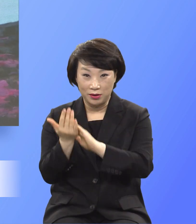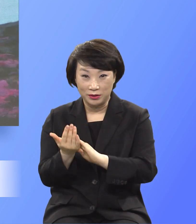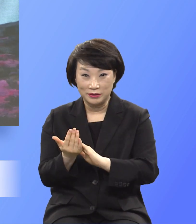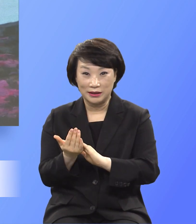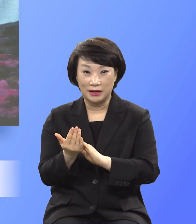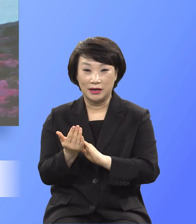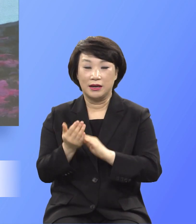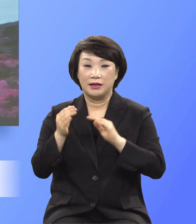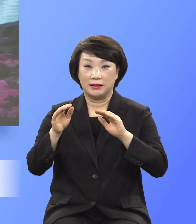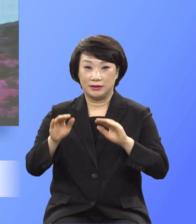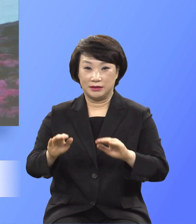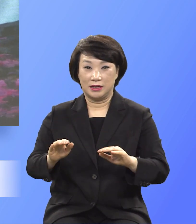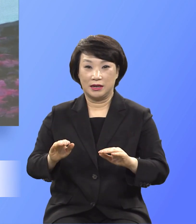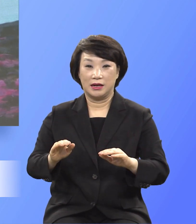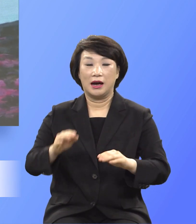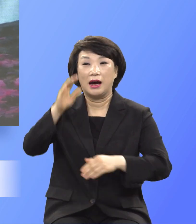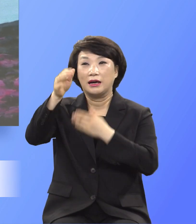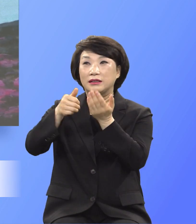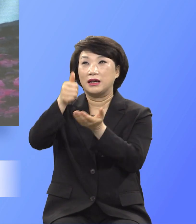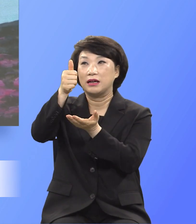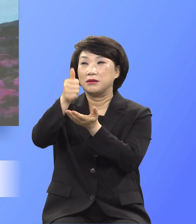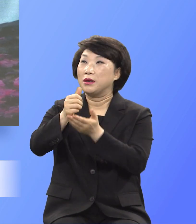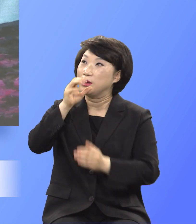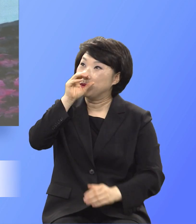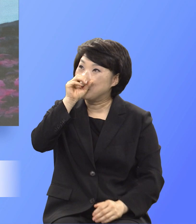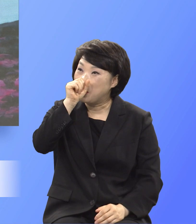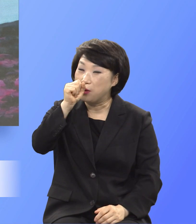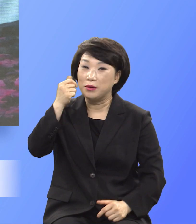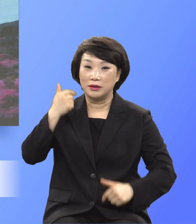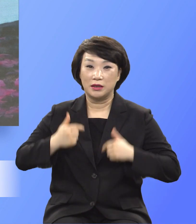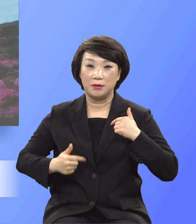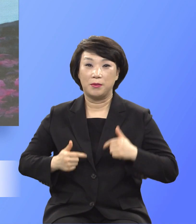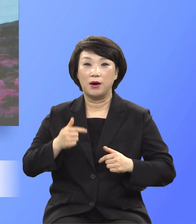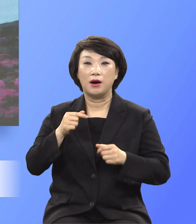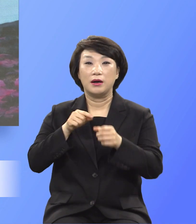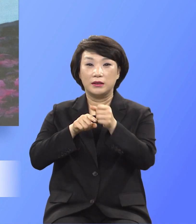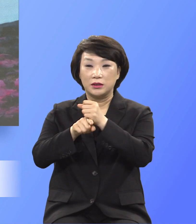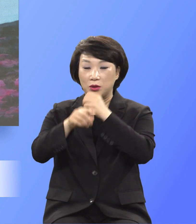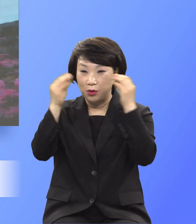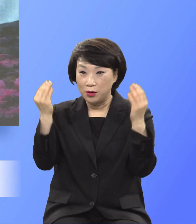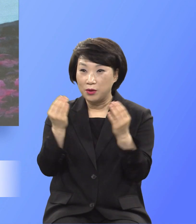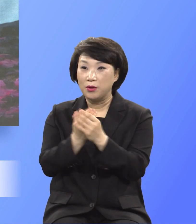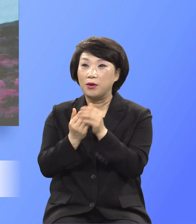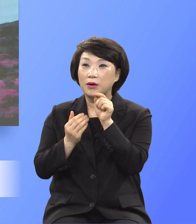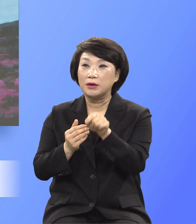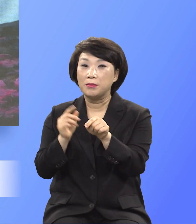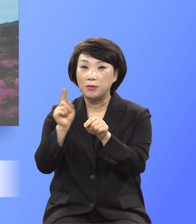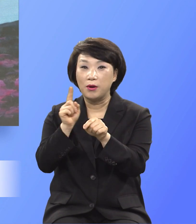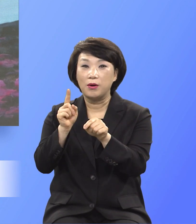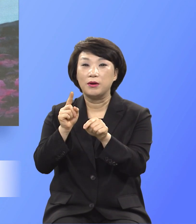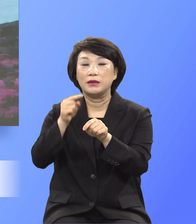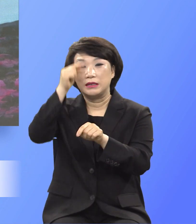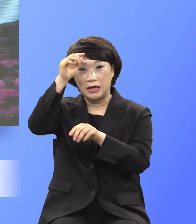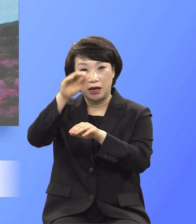하나님의 선하시고 기뻐하시고 운전하신 예배의 뜻이